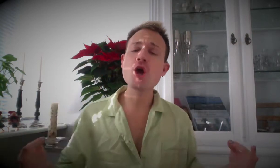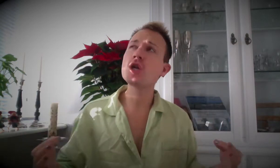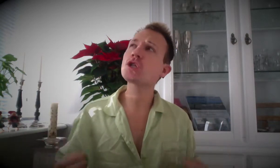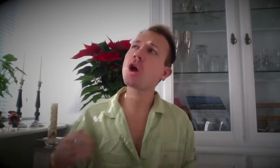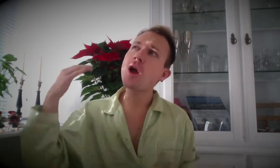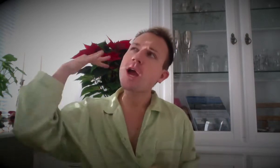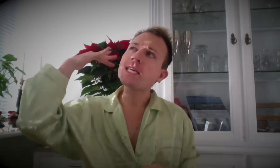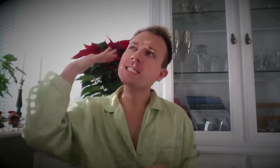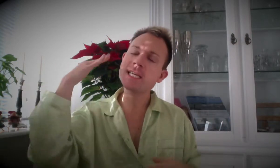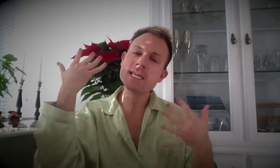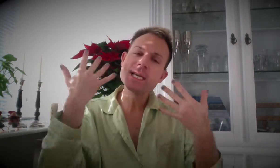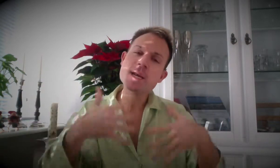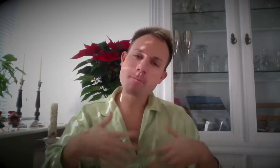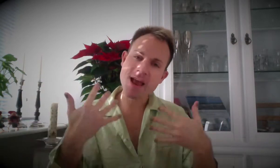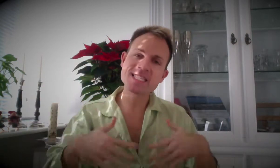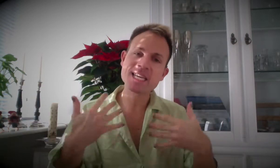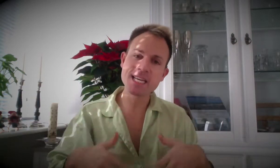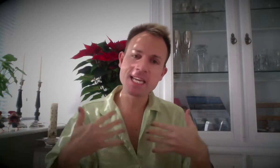mirakler.